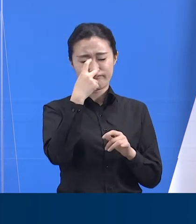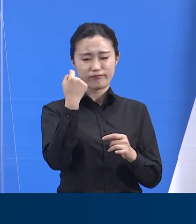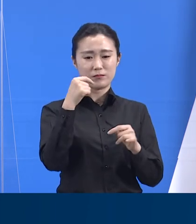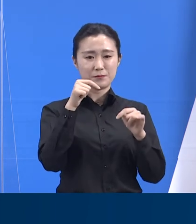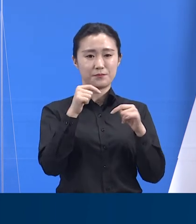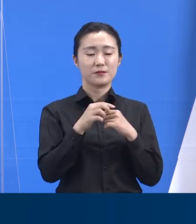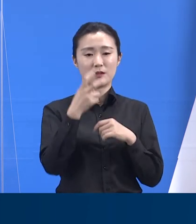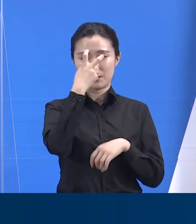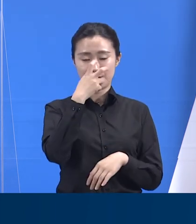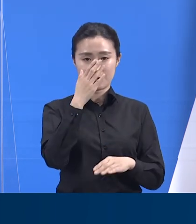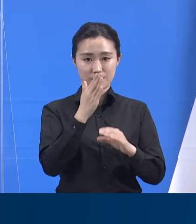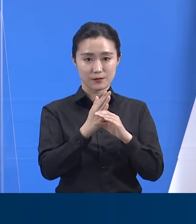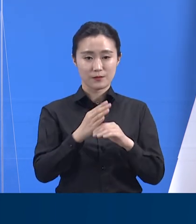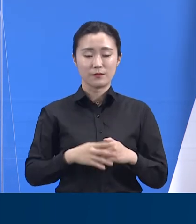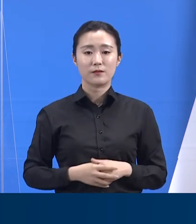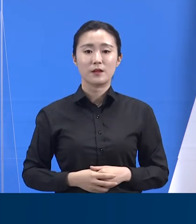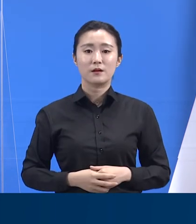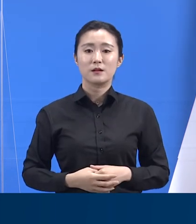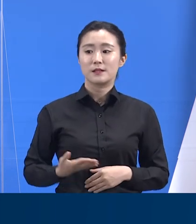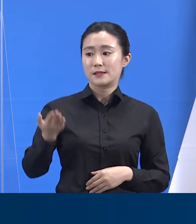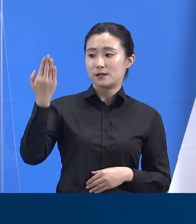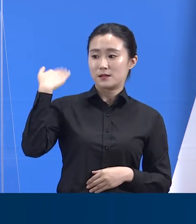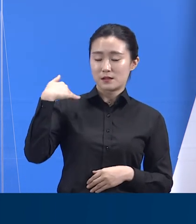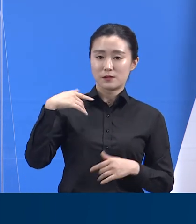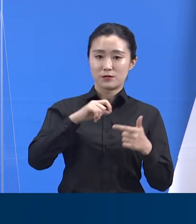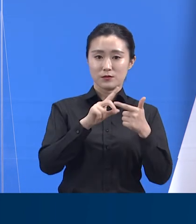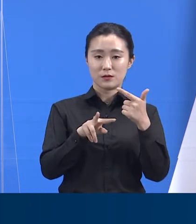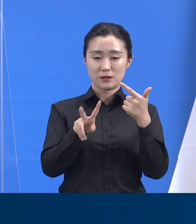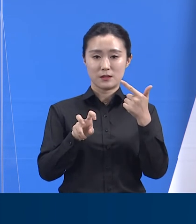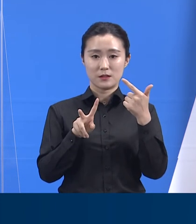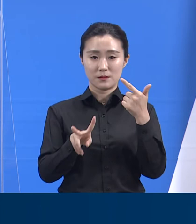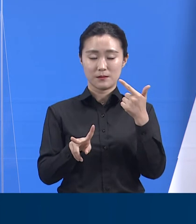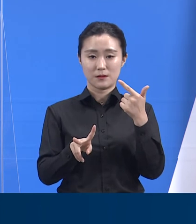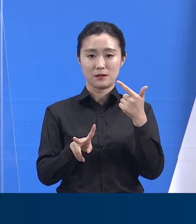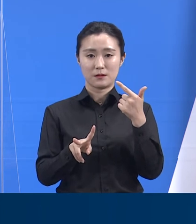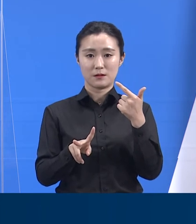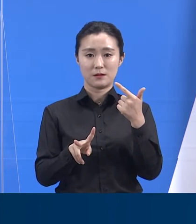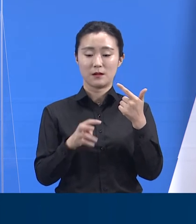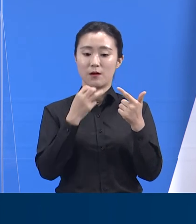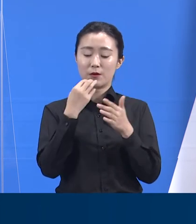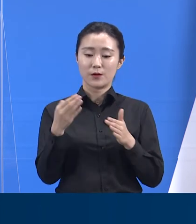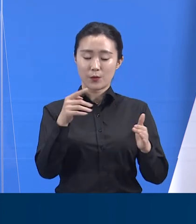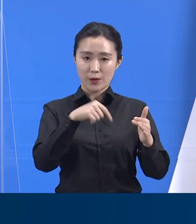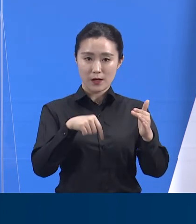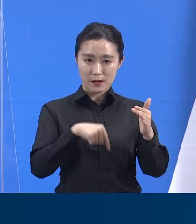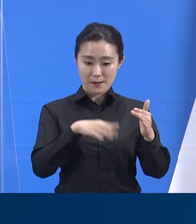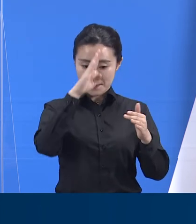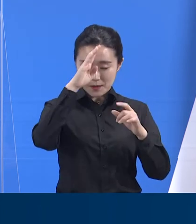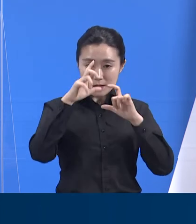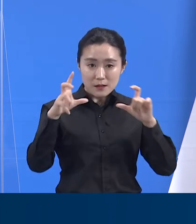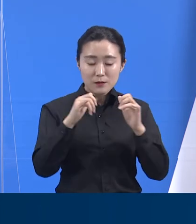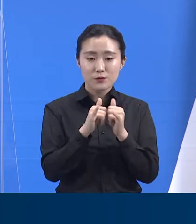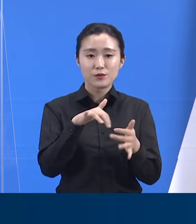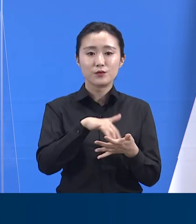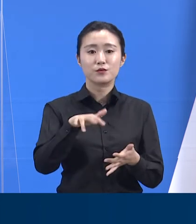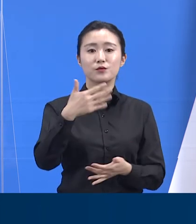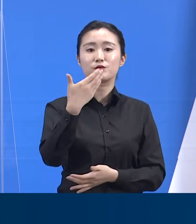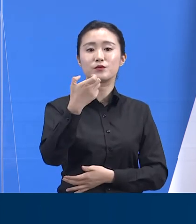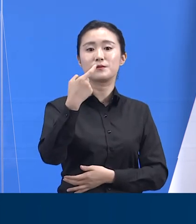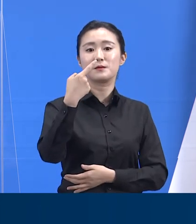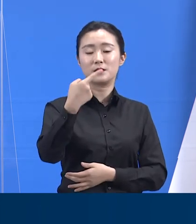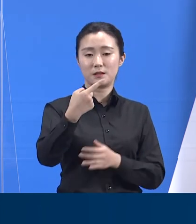지난 20일에 도내 확진자 발생 수는 총 91명으로 2월 13일